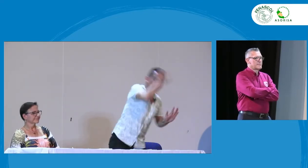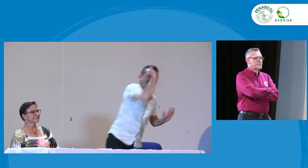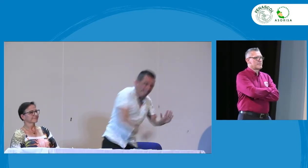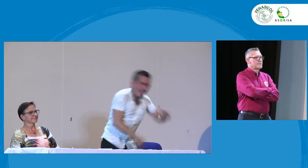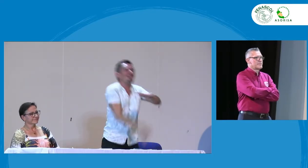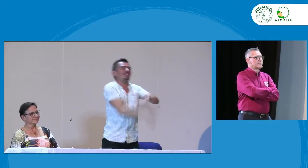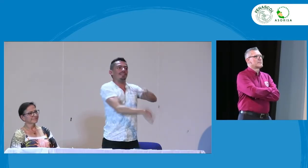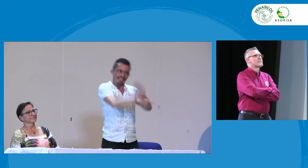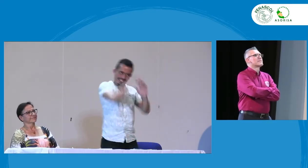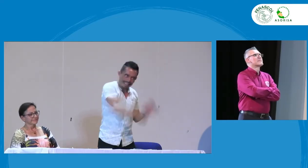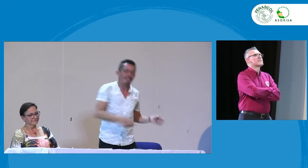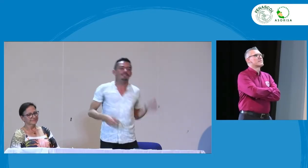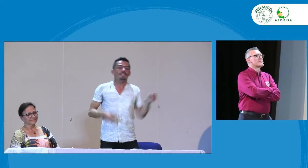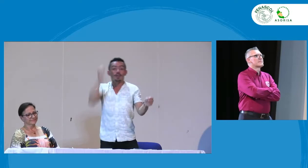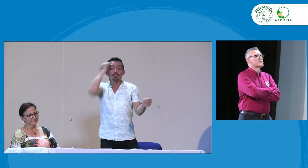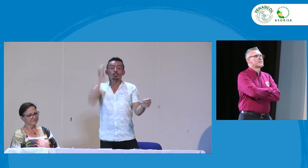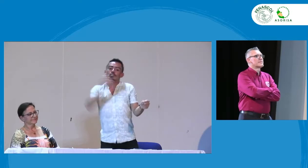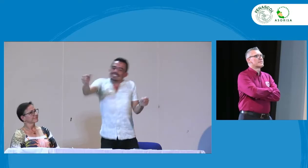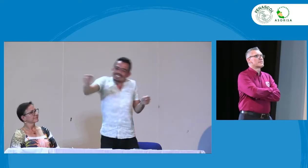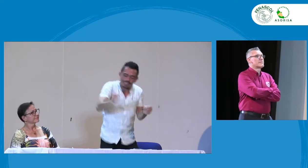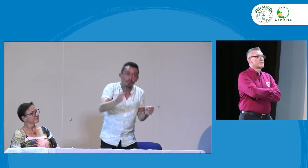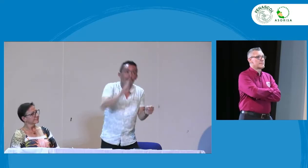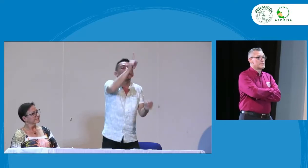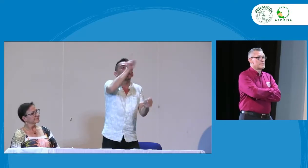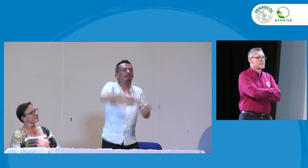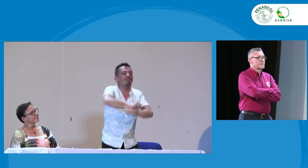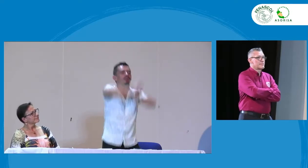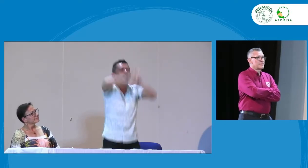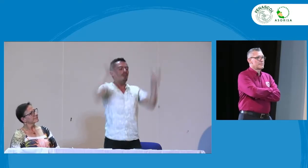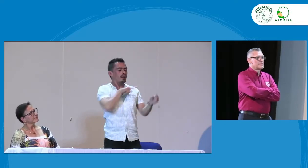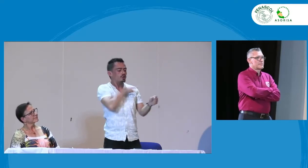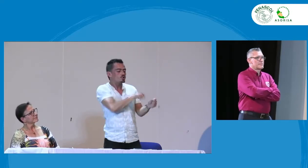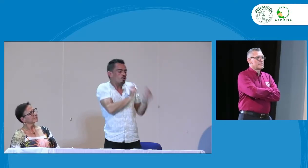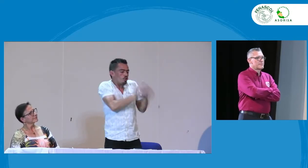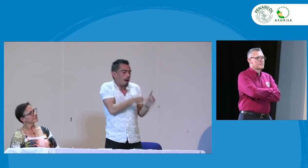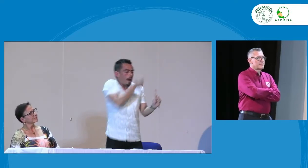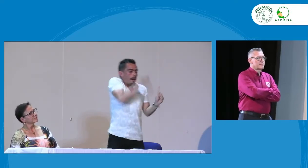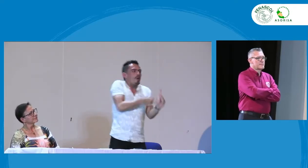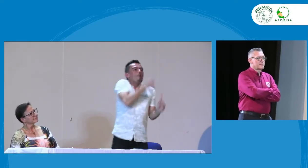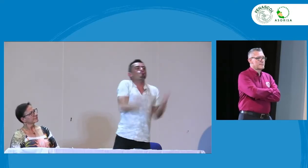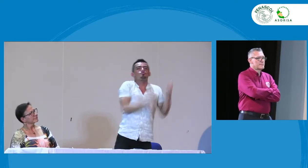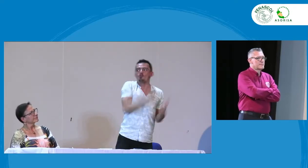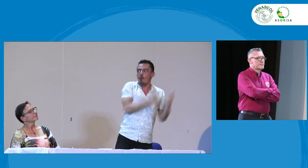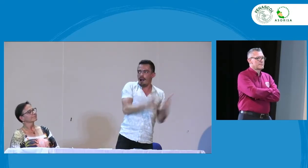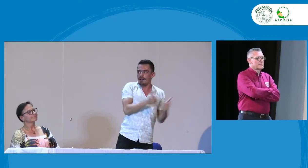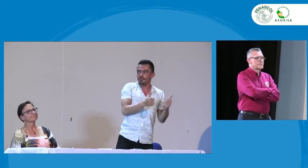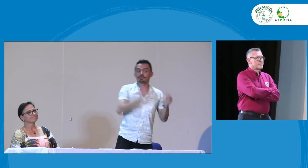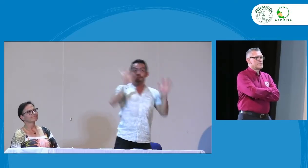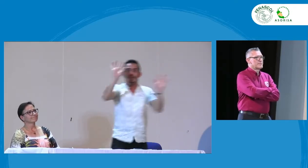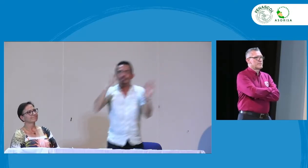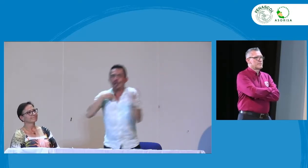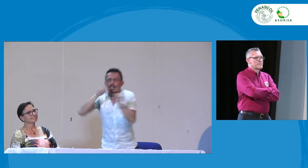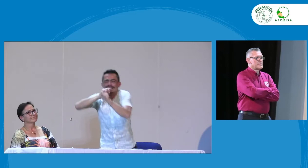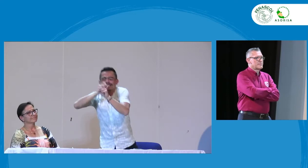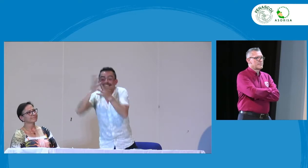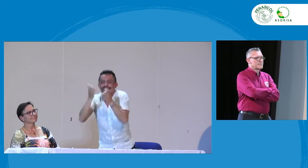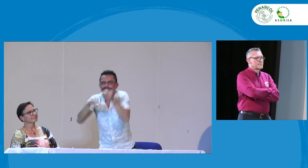están diciendo que ya no es necesario el modelo lingüístico porque ya hay un docente sordo pero es importante que estos dos roles tengan